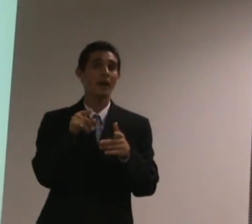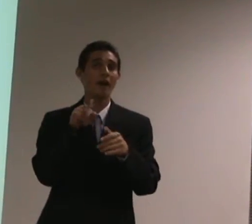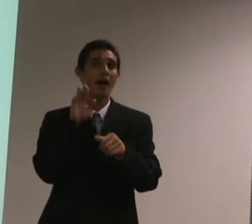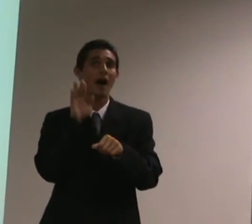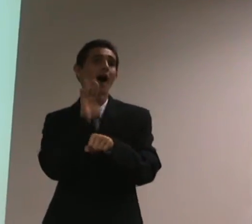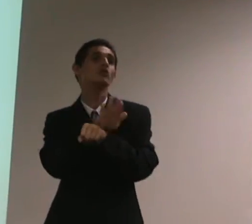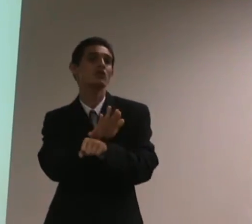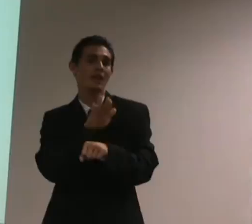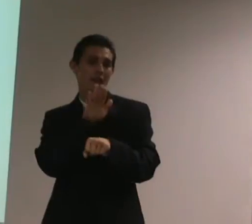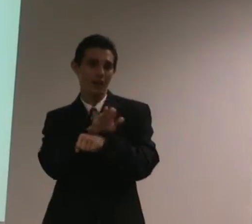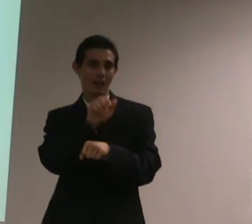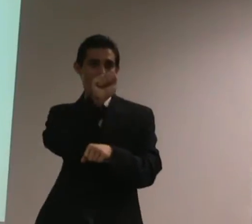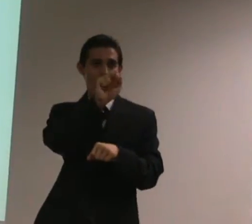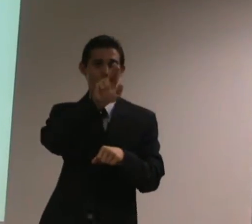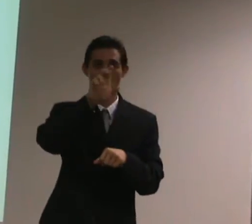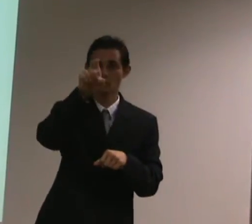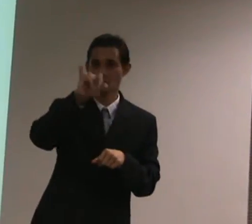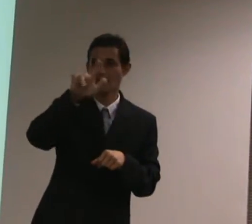era essa.